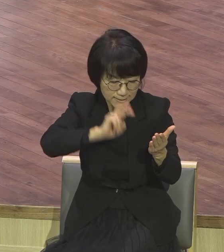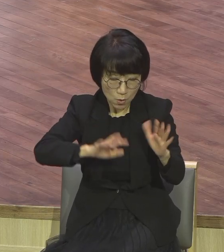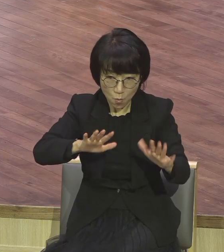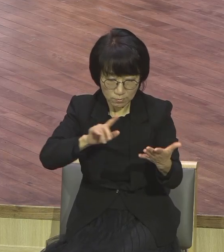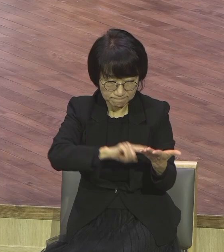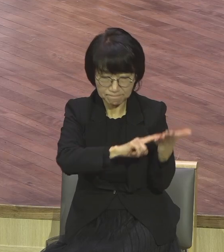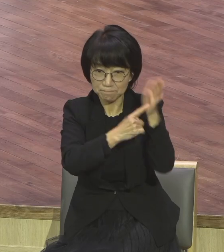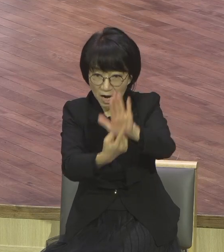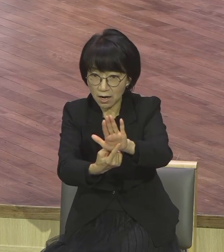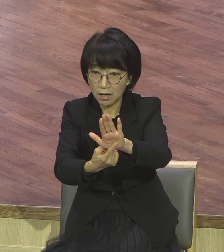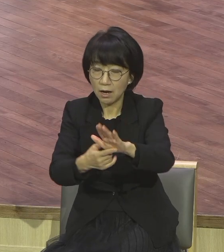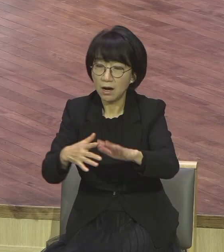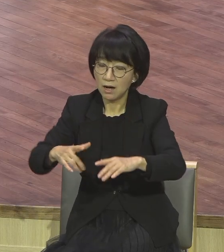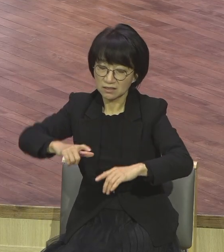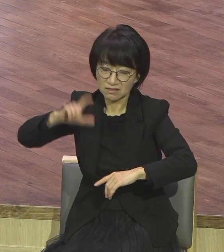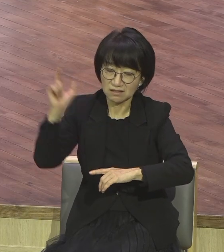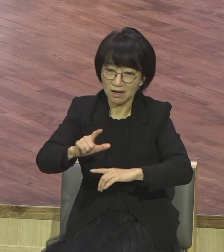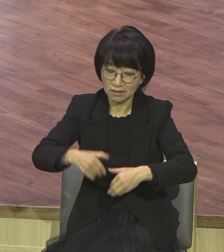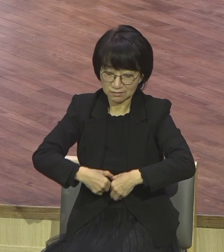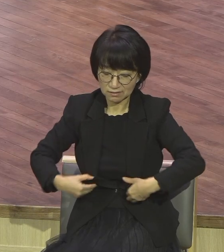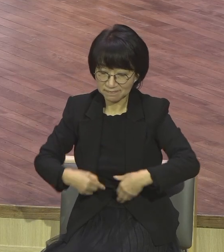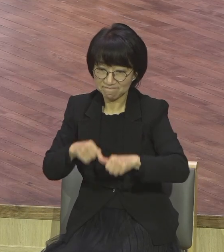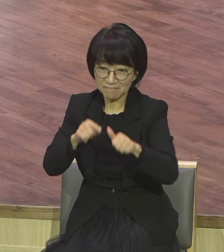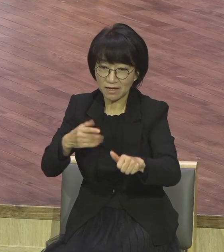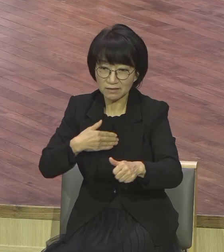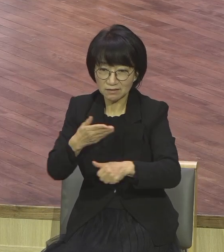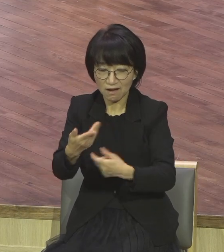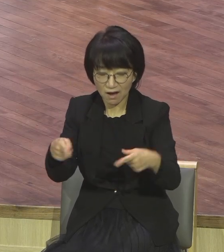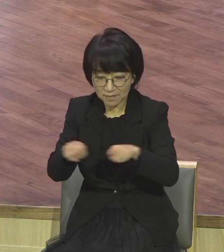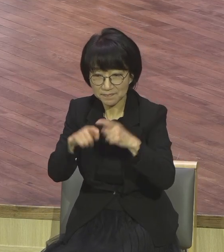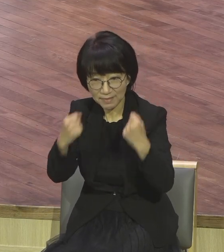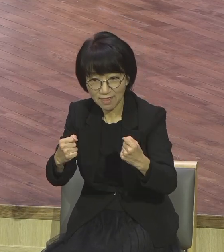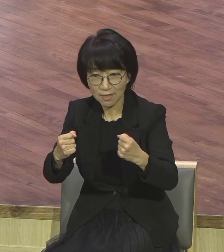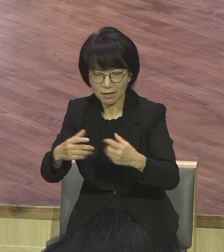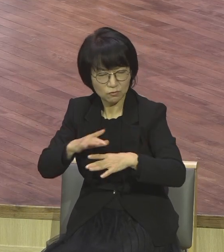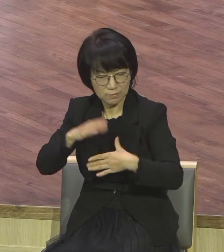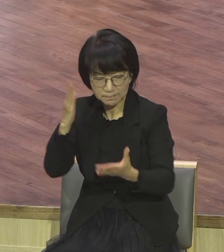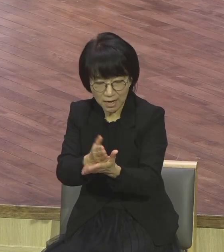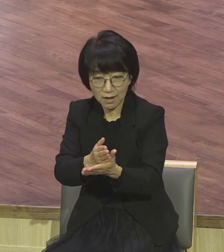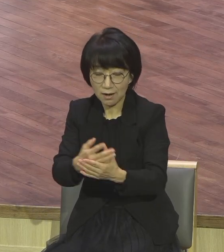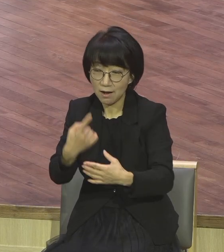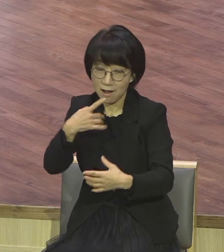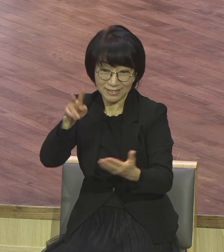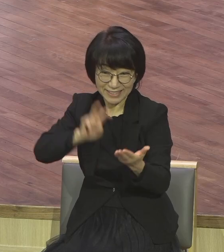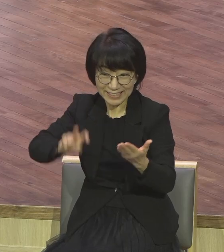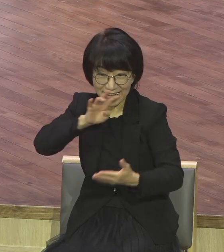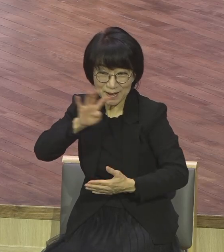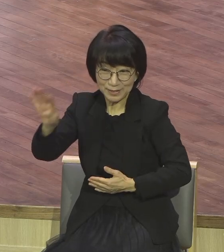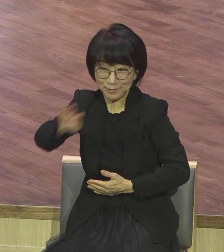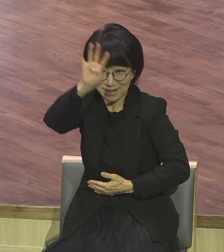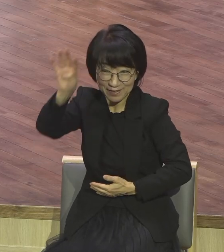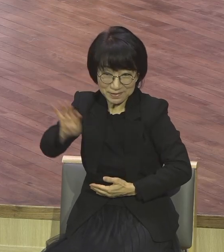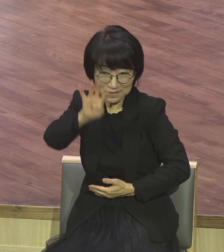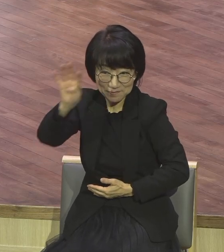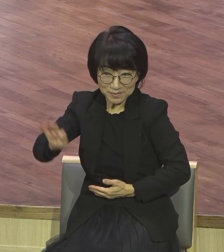내가 너와 함께합니다 두루하지 말라 계속 여러분 힘주고 있잖아요 너무